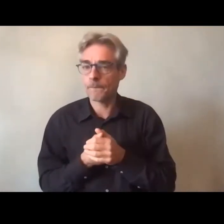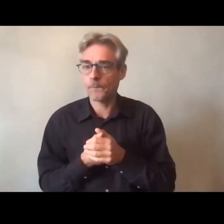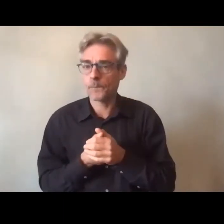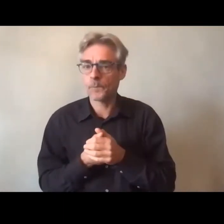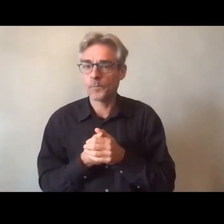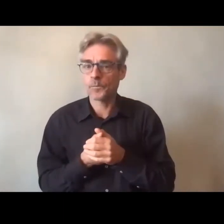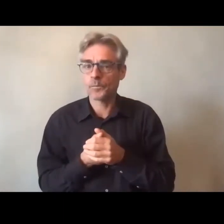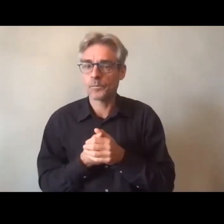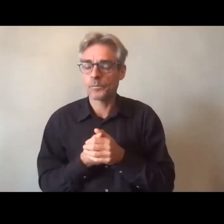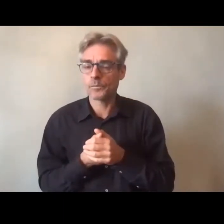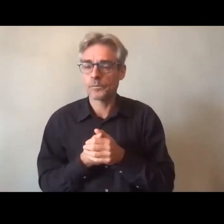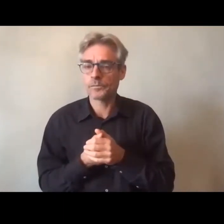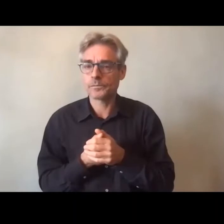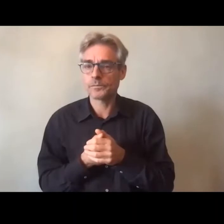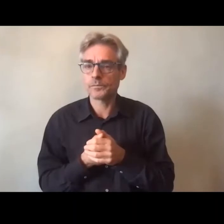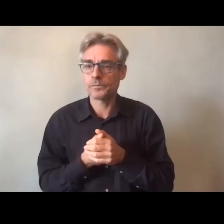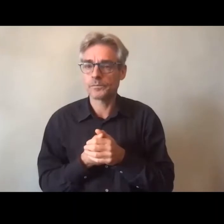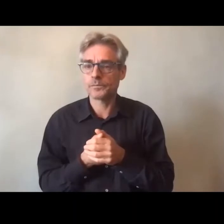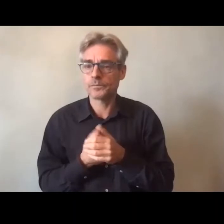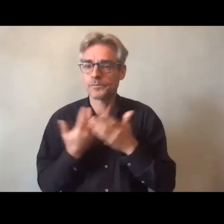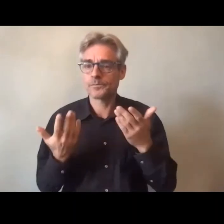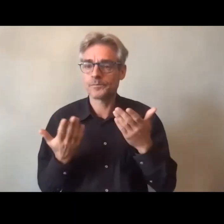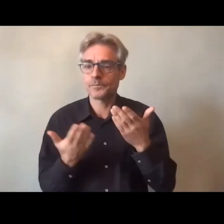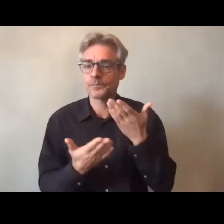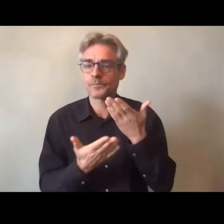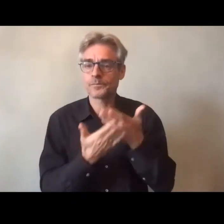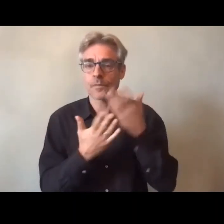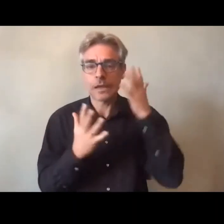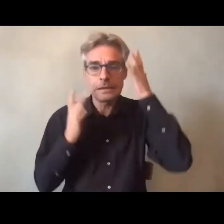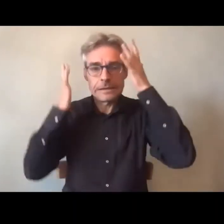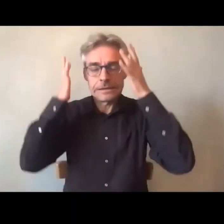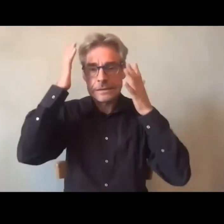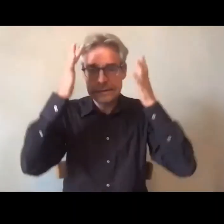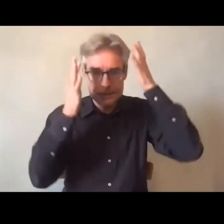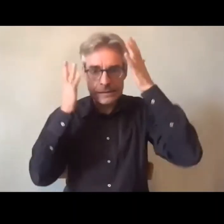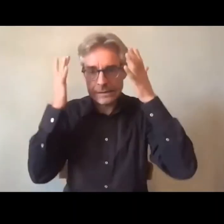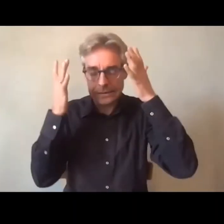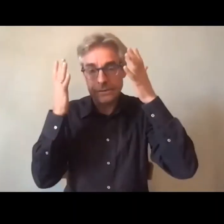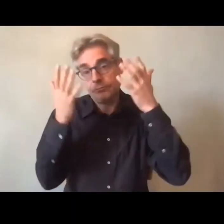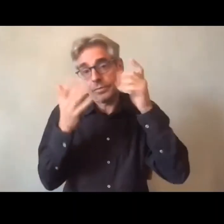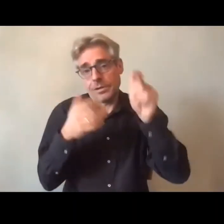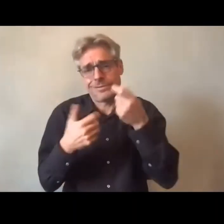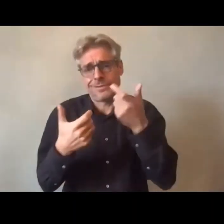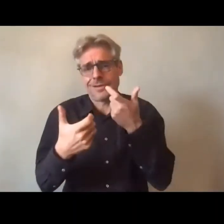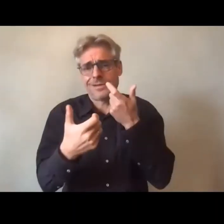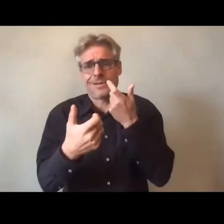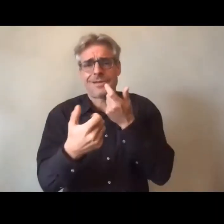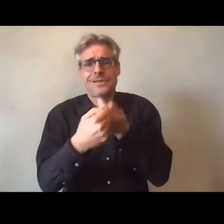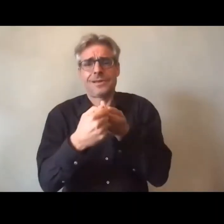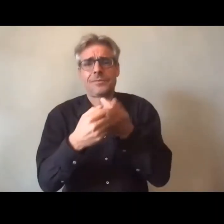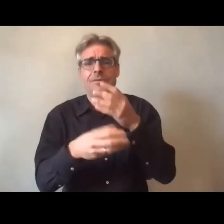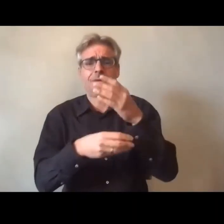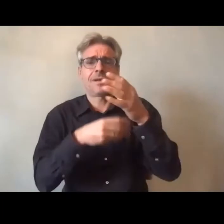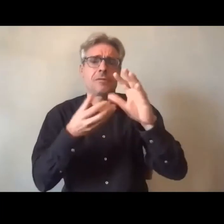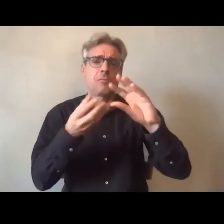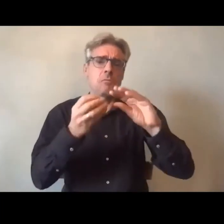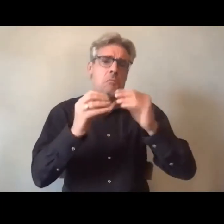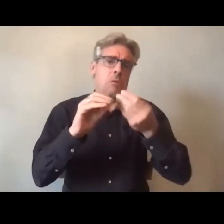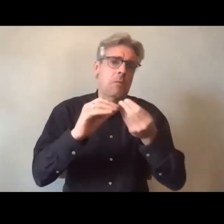Didier Sartier cette préoccupation elle est quand même en phase avec les problématiques